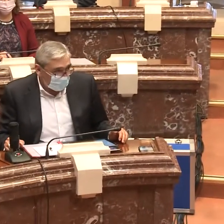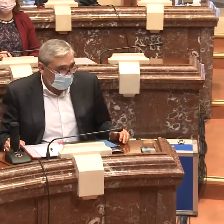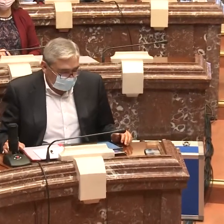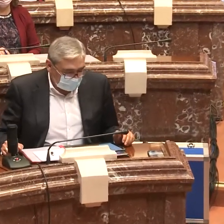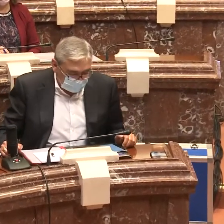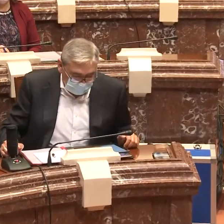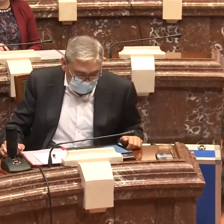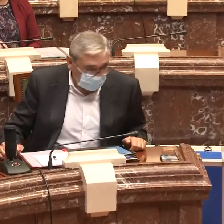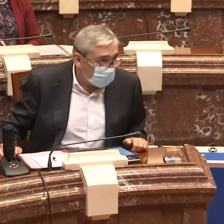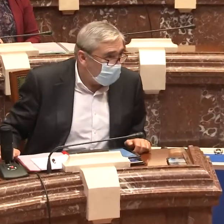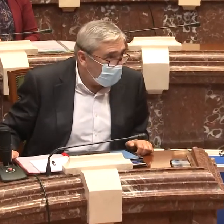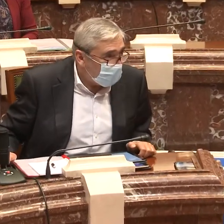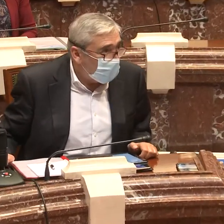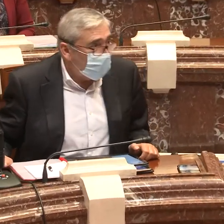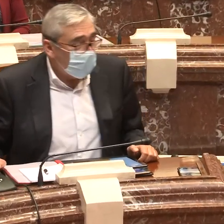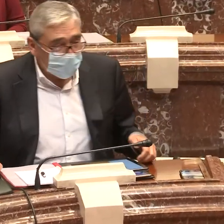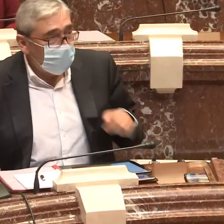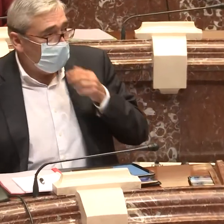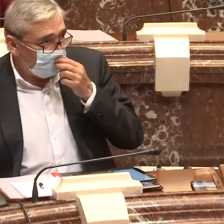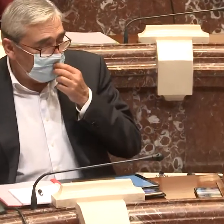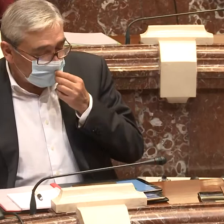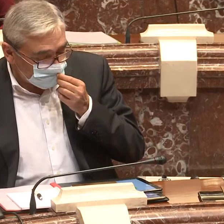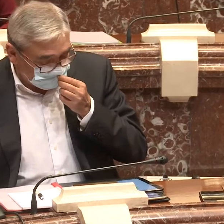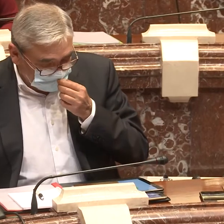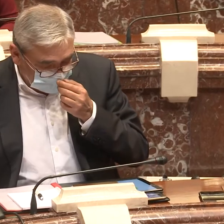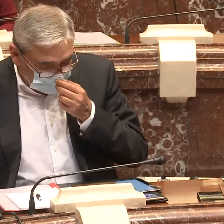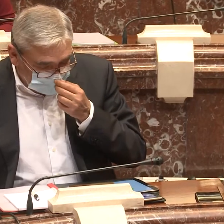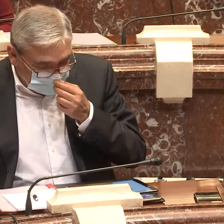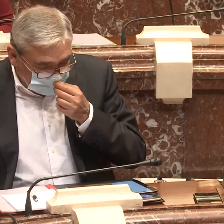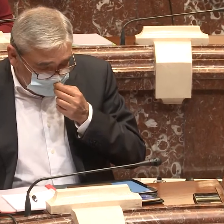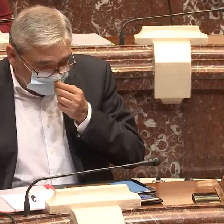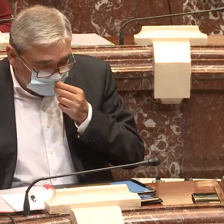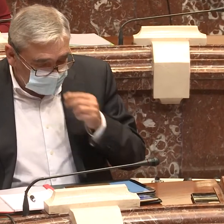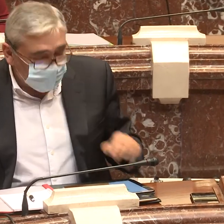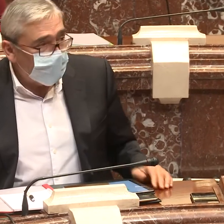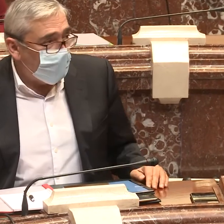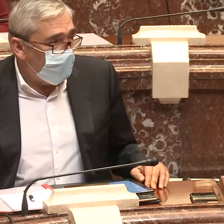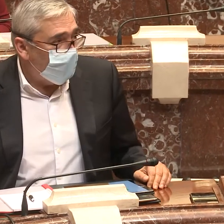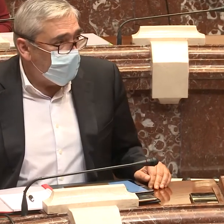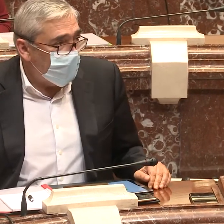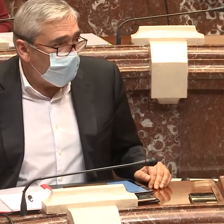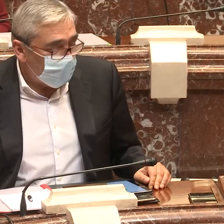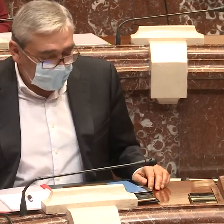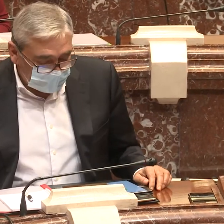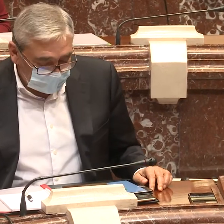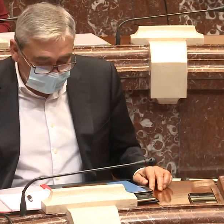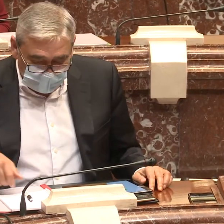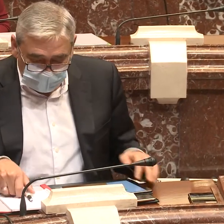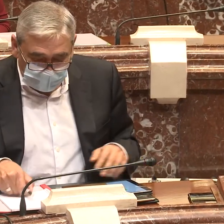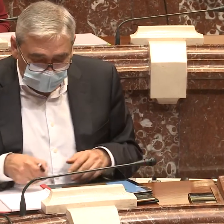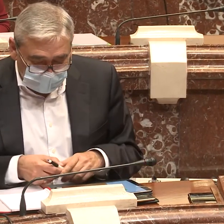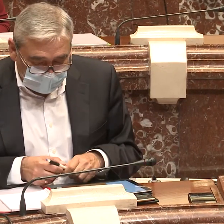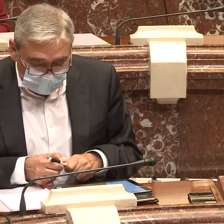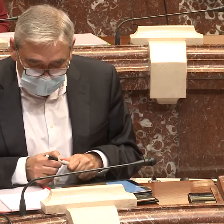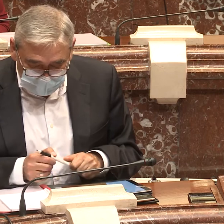presidenta. Francisco, bienvenido. Muchas gracias también por la labor tan importante que